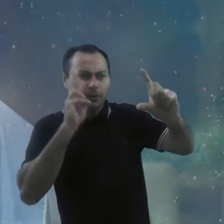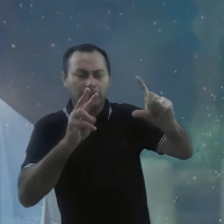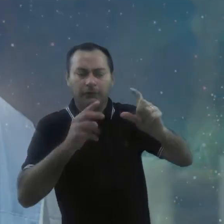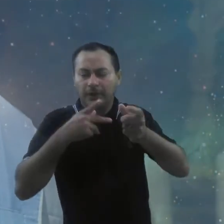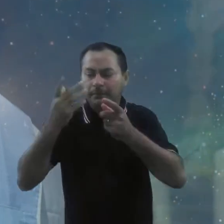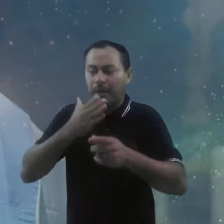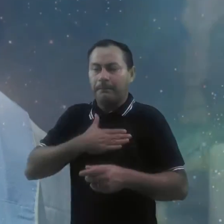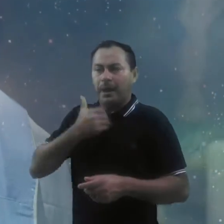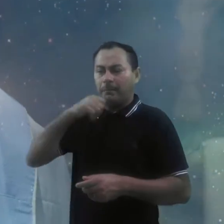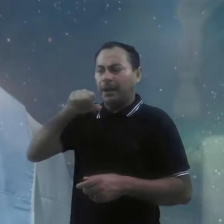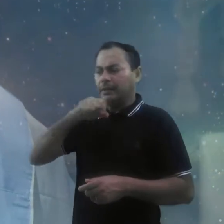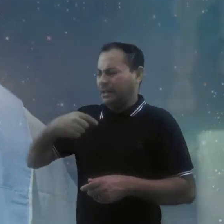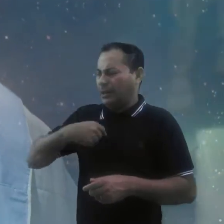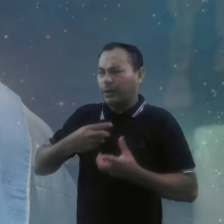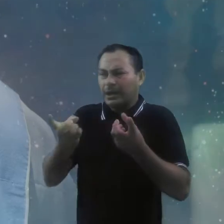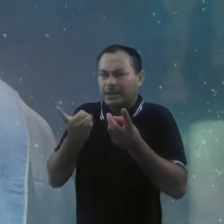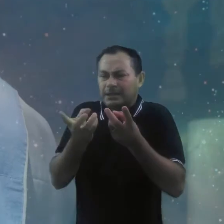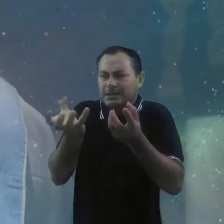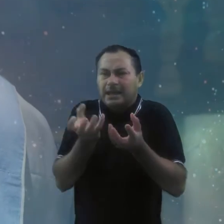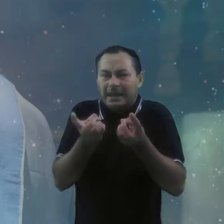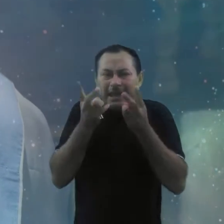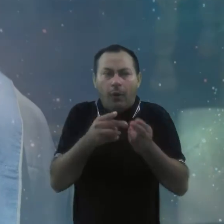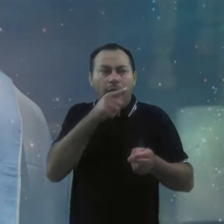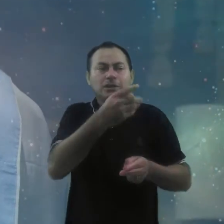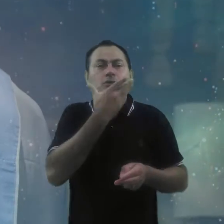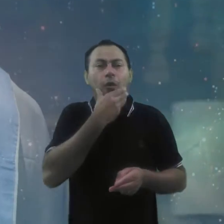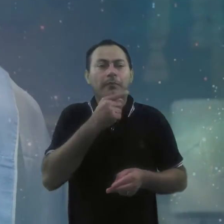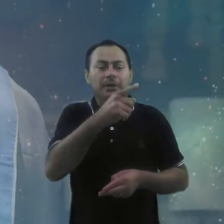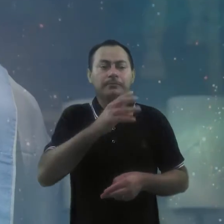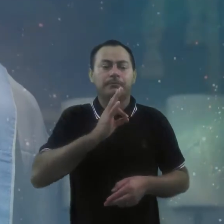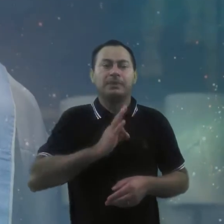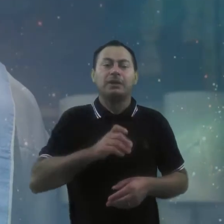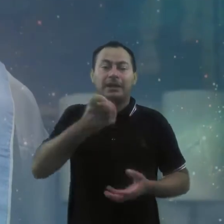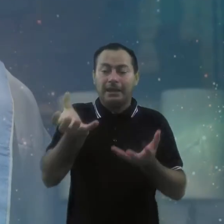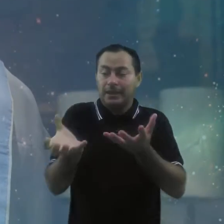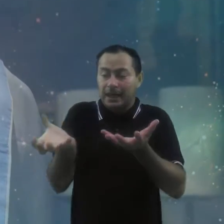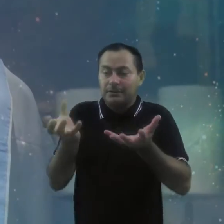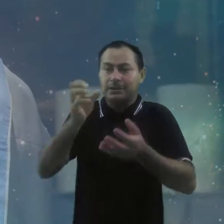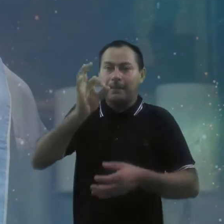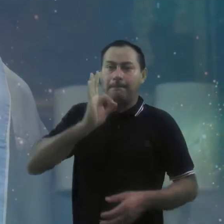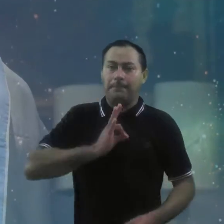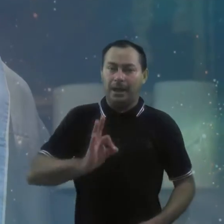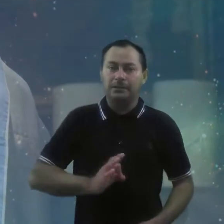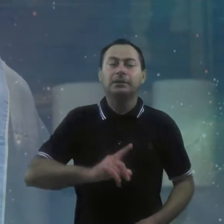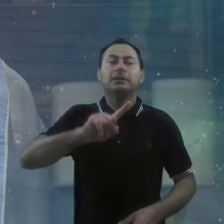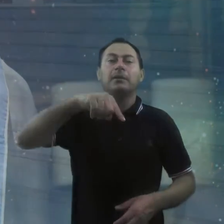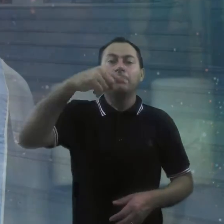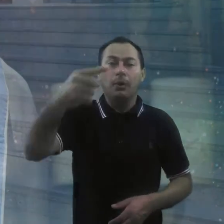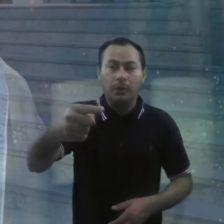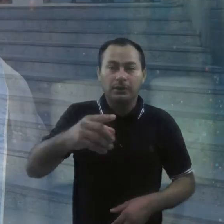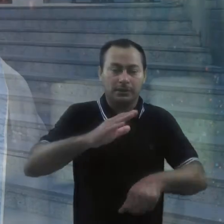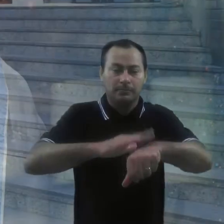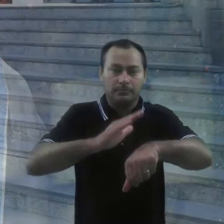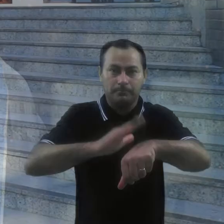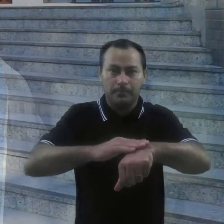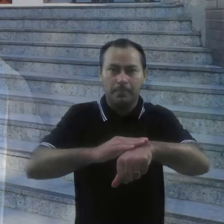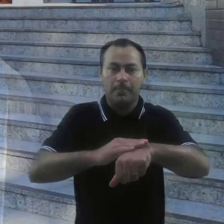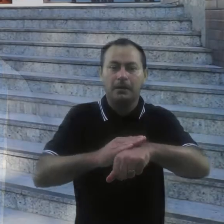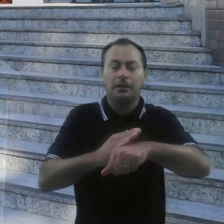ser igual a este homem, quero ser padre. E depois daquilo, daquele momento, entrei como coroinha na igreja,